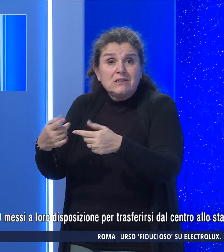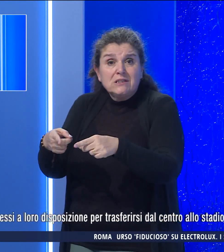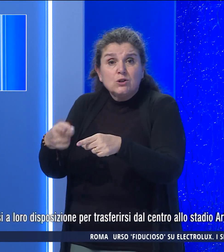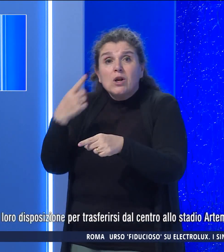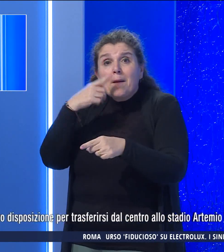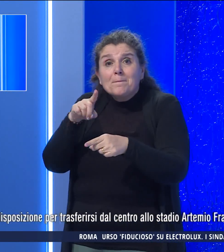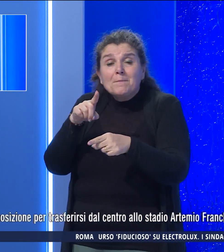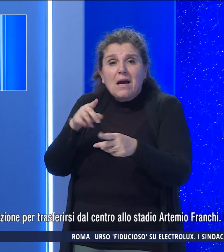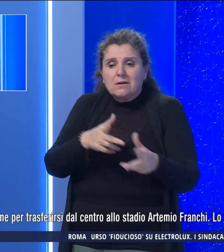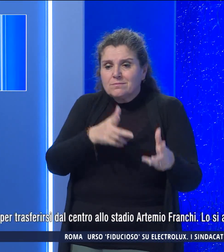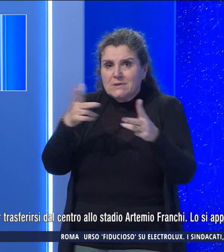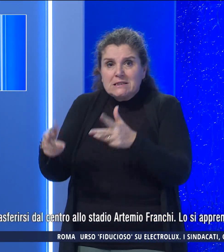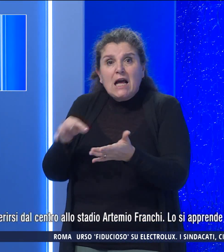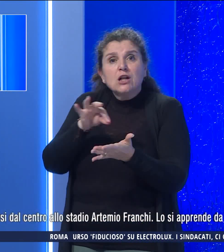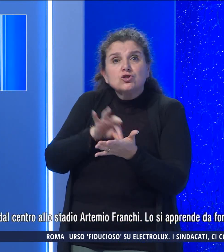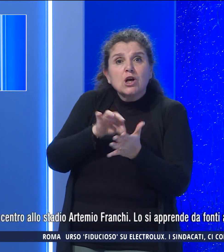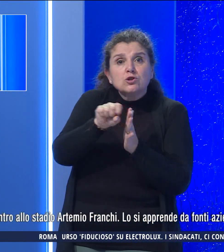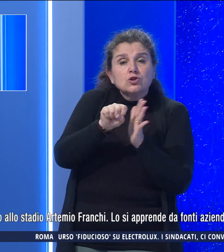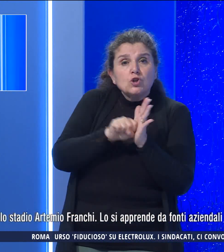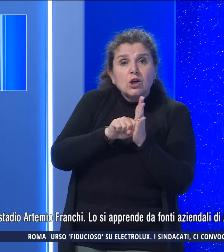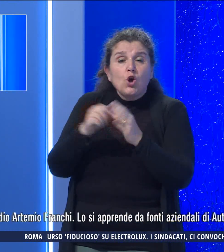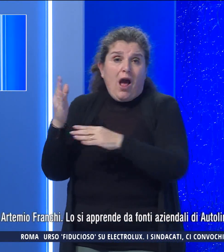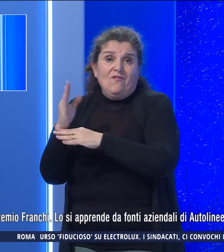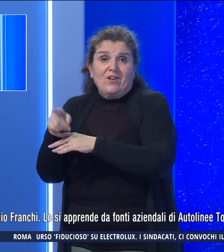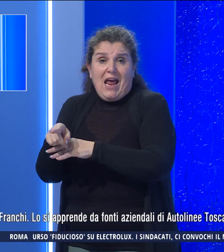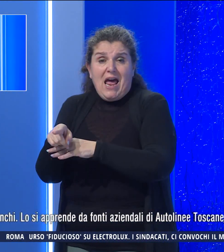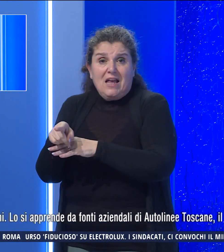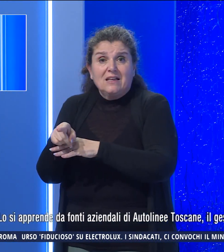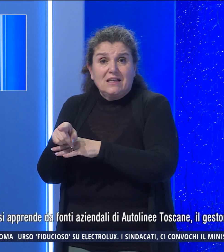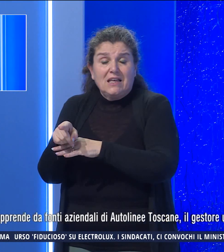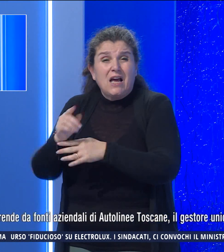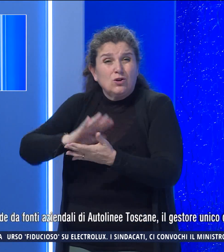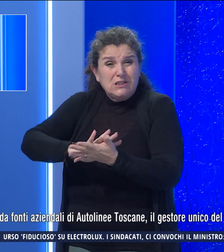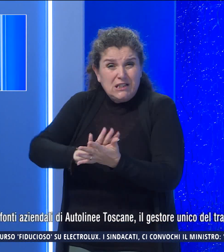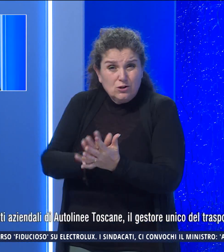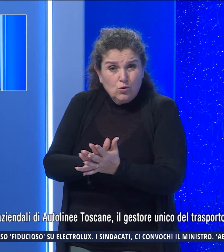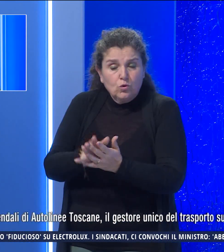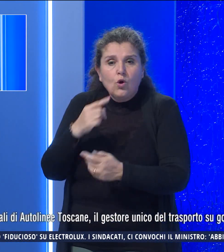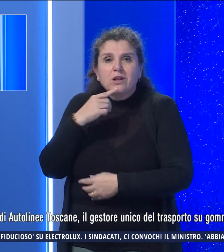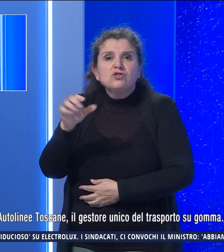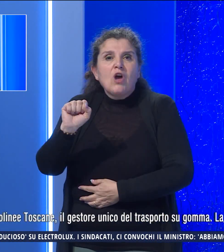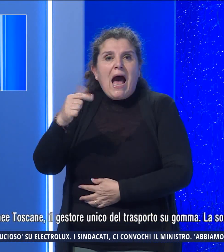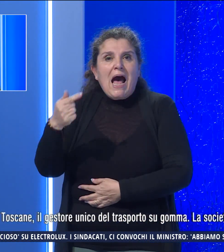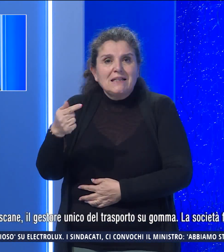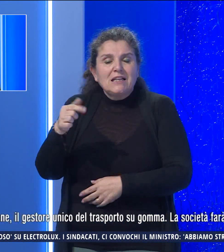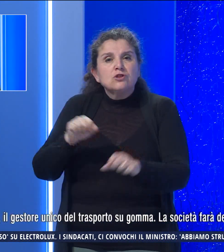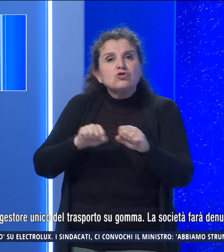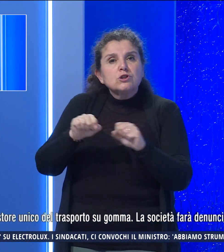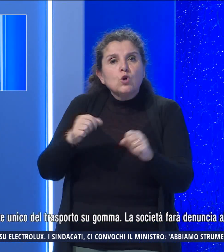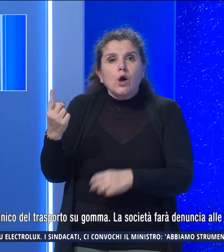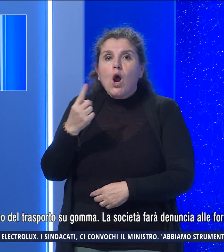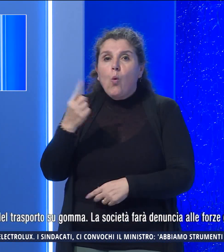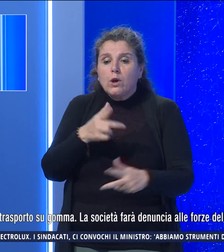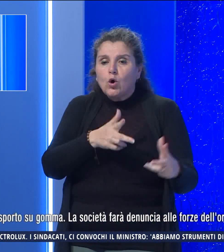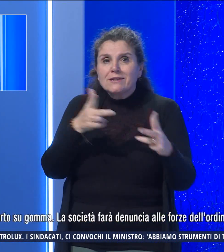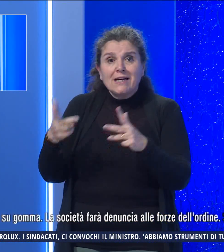per trasferirsi dal centro allo stadio Artemio Franchi. Lo si apprende da Autolinea Toscana e il gestore unico del